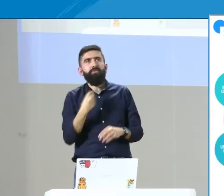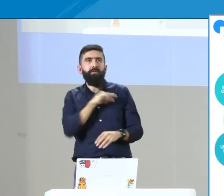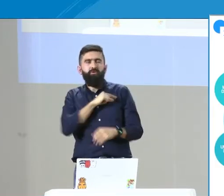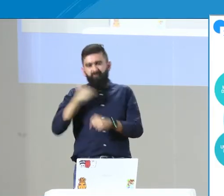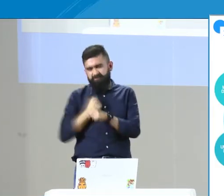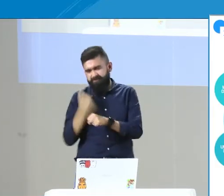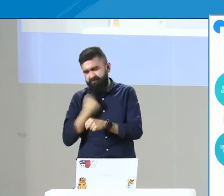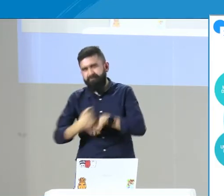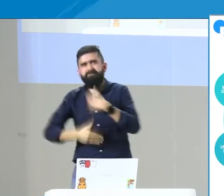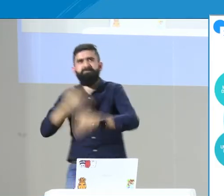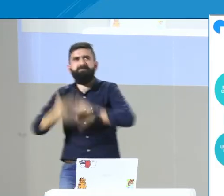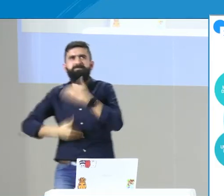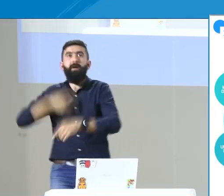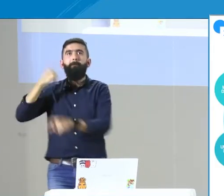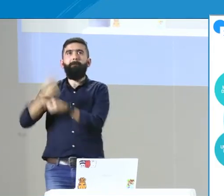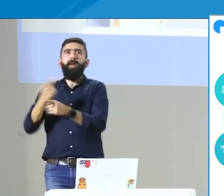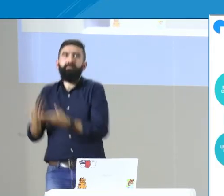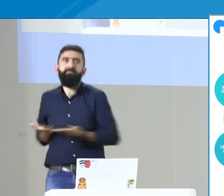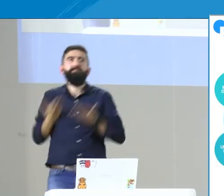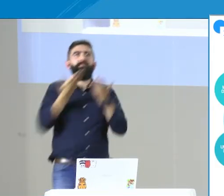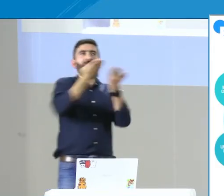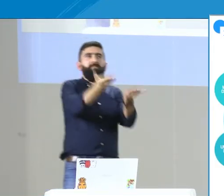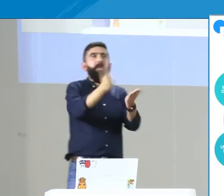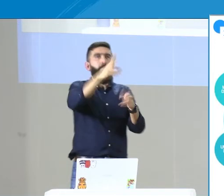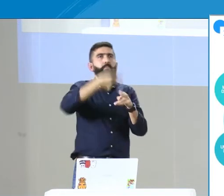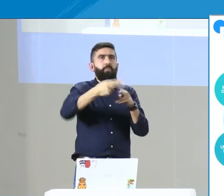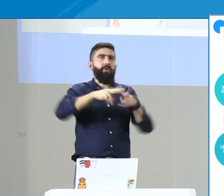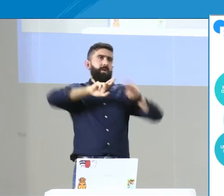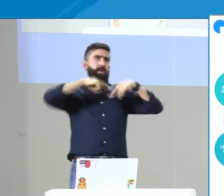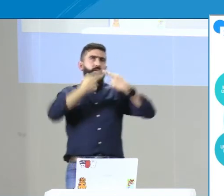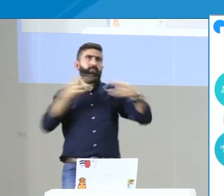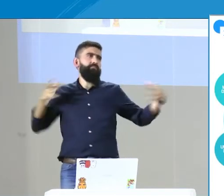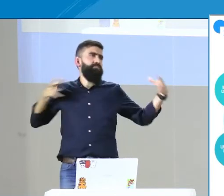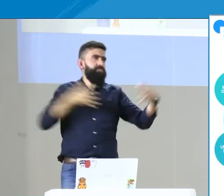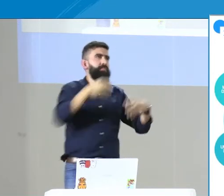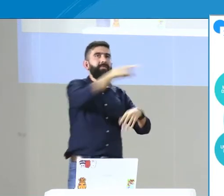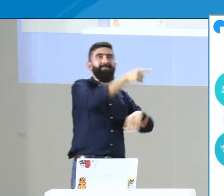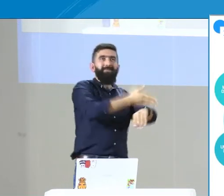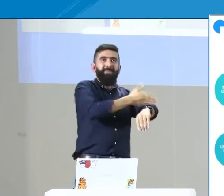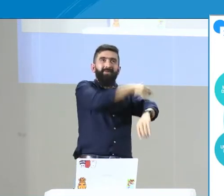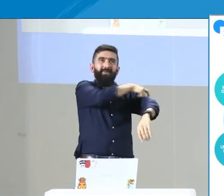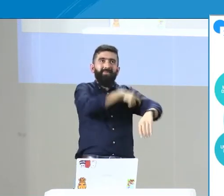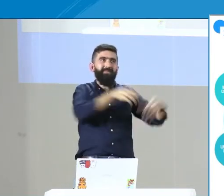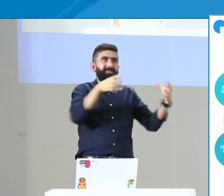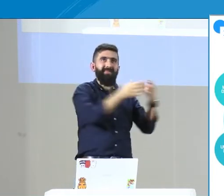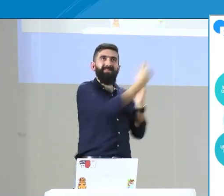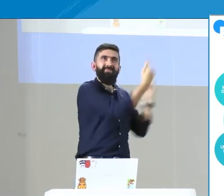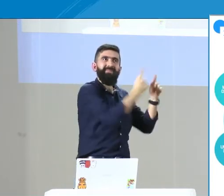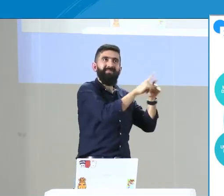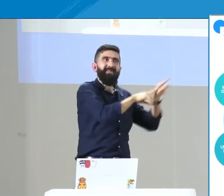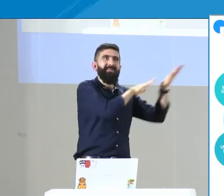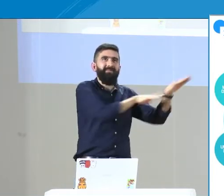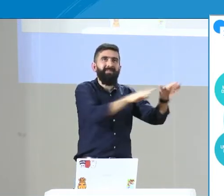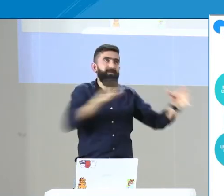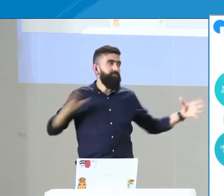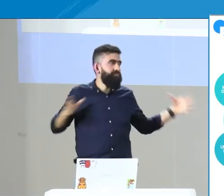Entonces, es desde allí, desde este Precomité que empezamos a adelantar todos los procesos para iniciar con este estudio. Ya nos vamos a sentar